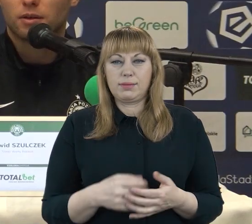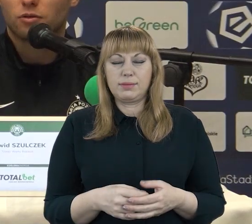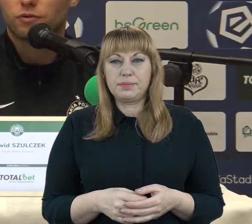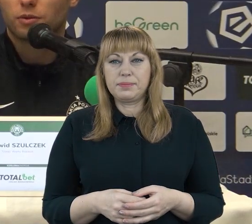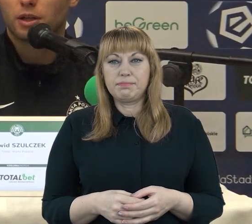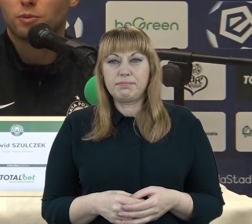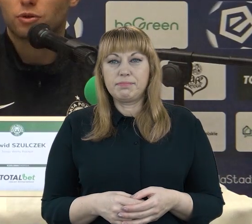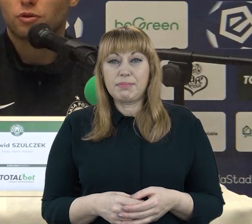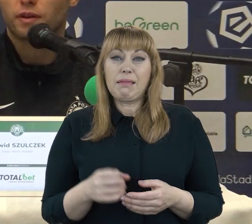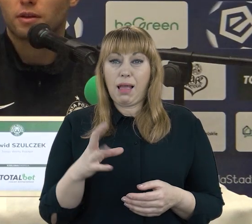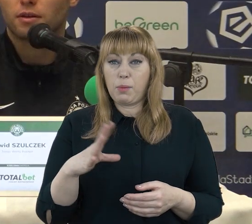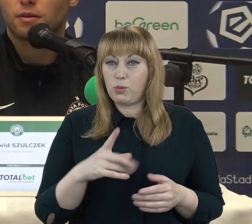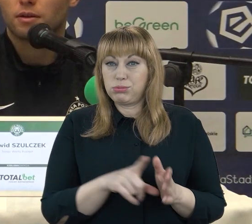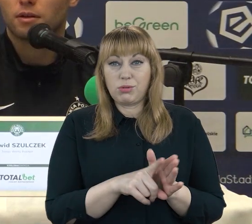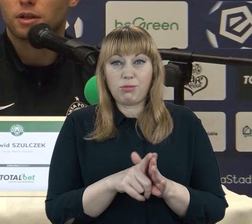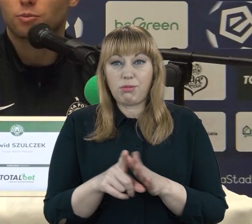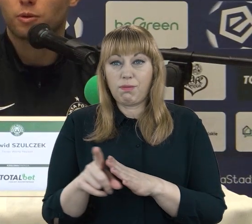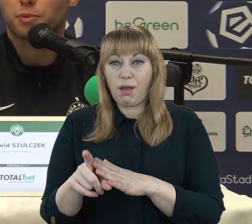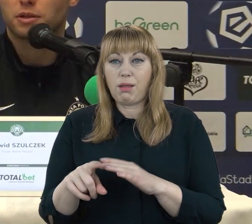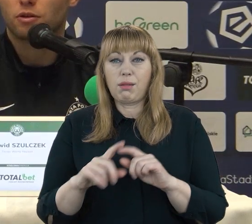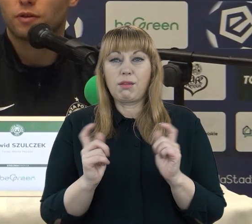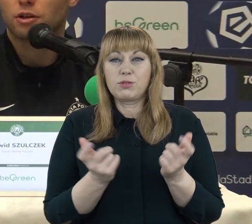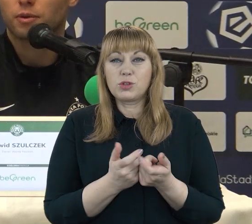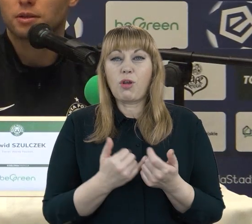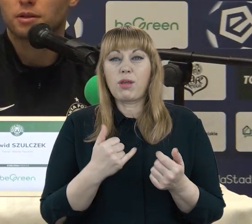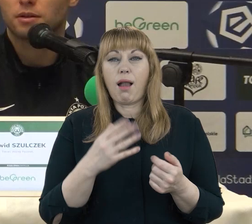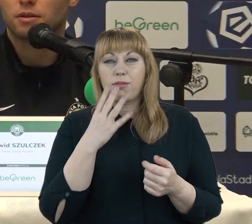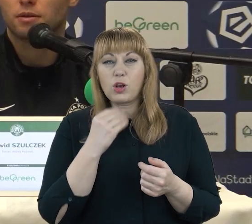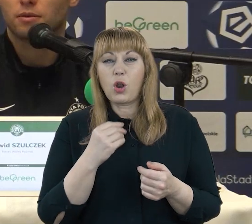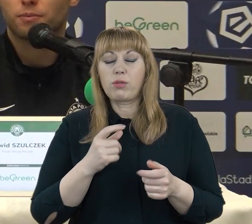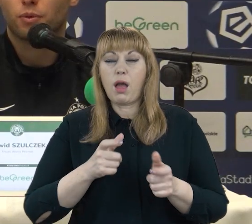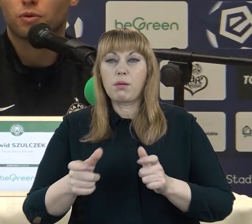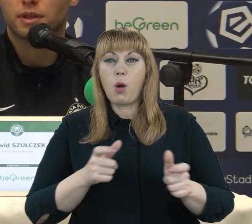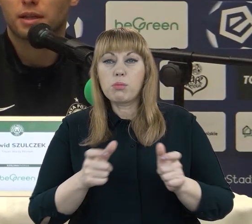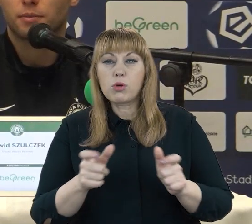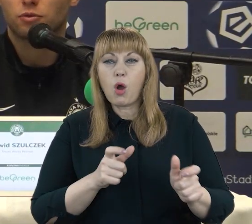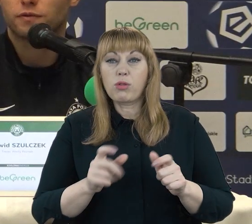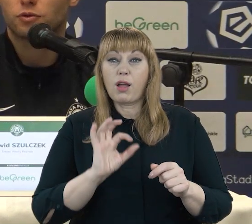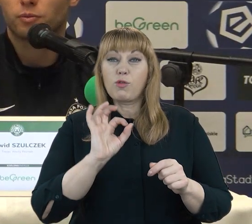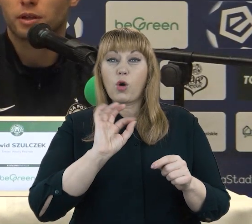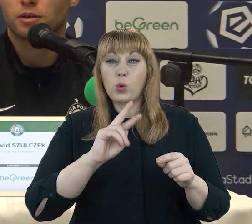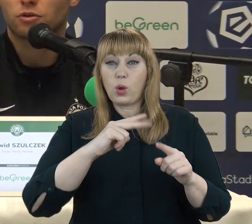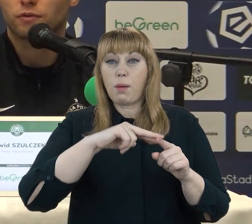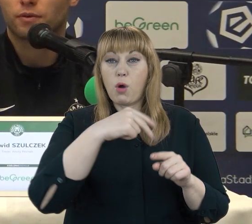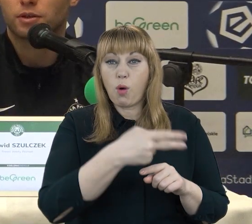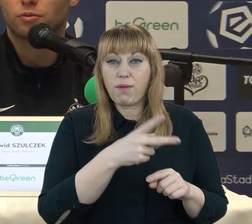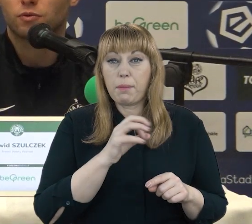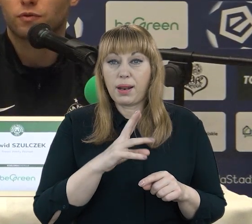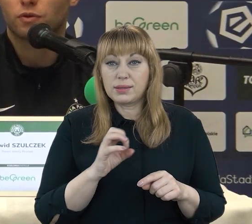Oczywiście mieliśmy przygotowany nasz moment pressingowy, natomiast po ostatnim meczu z Wisłą, kiedy kosztowało nas to mnóstwo